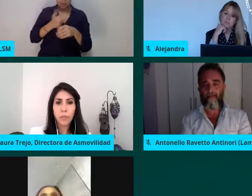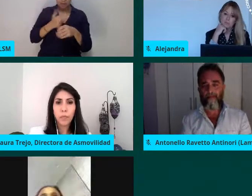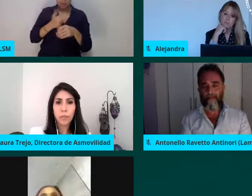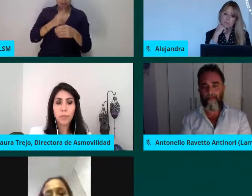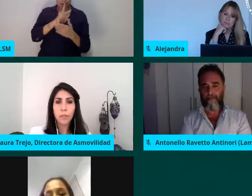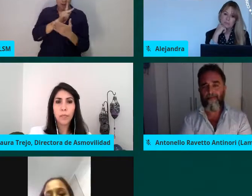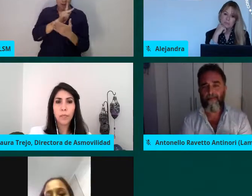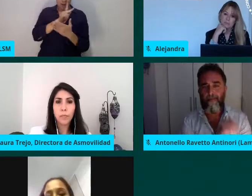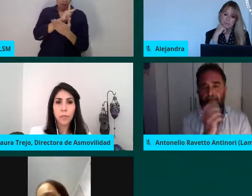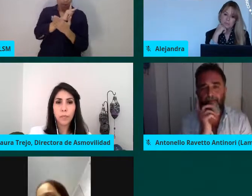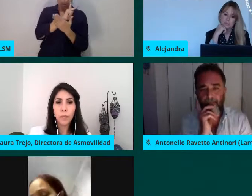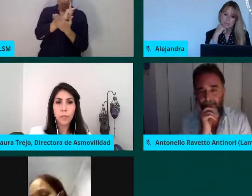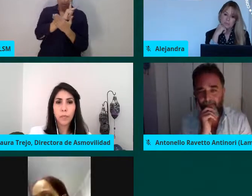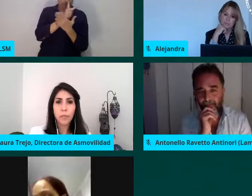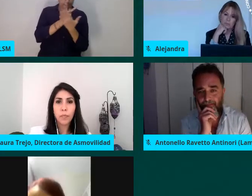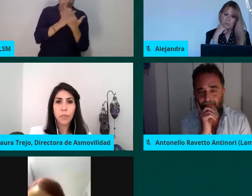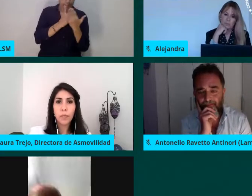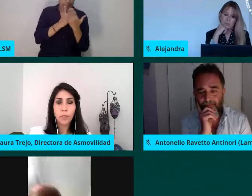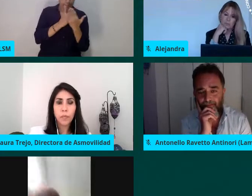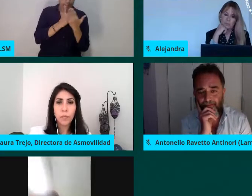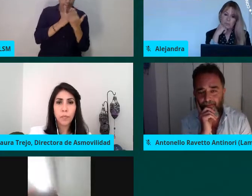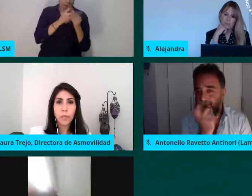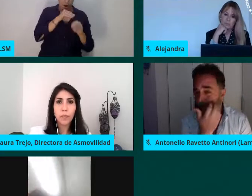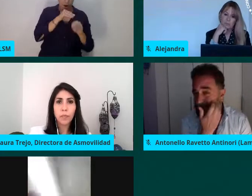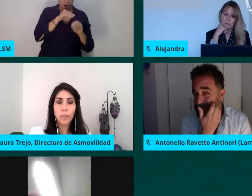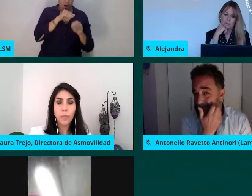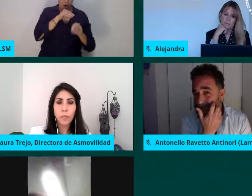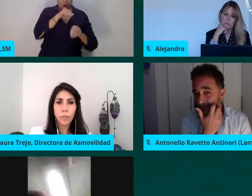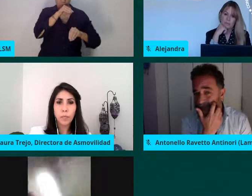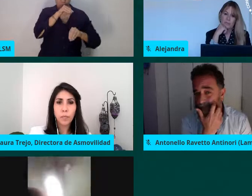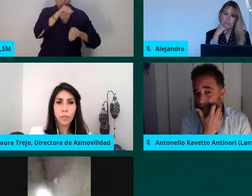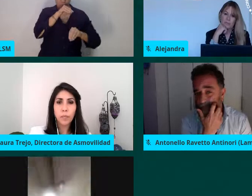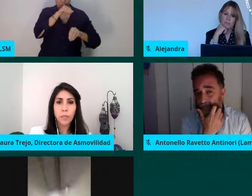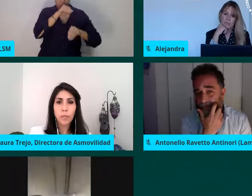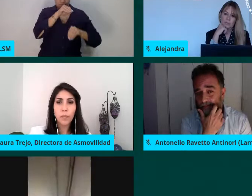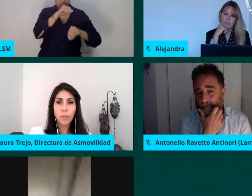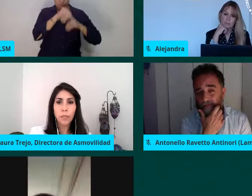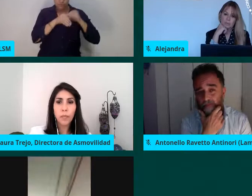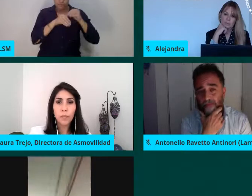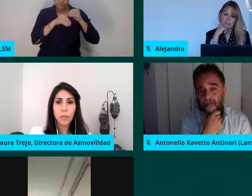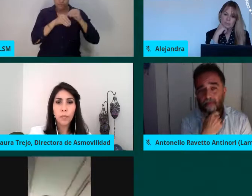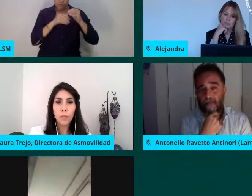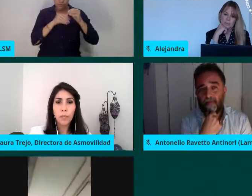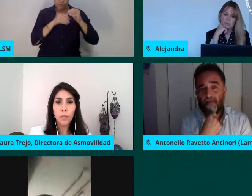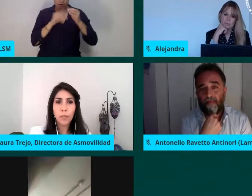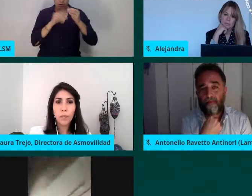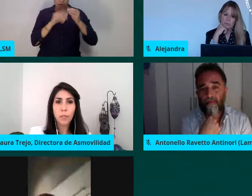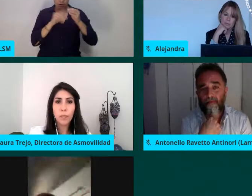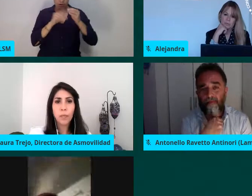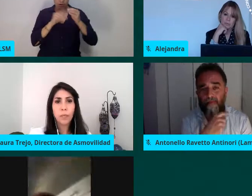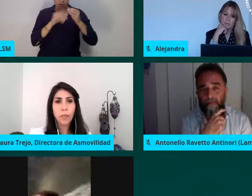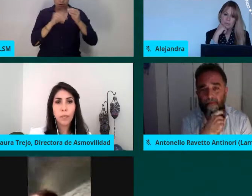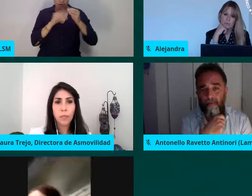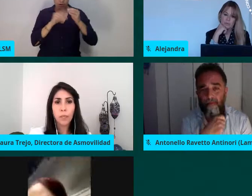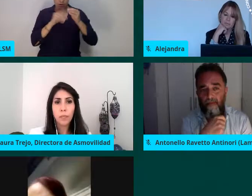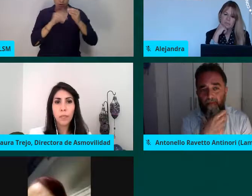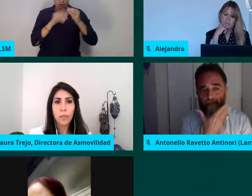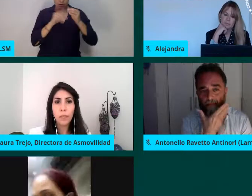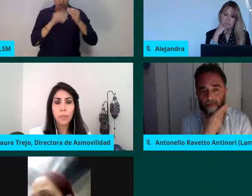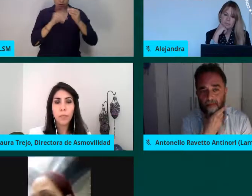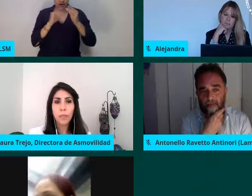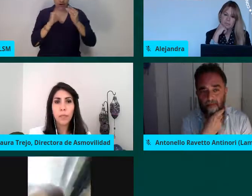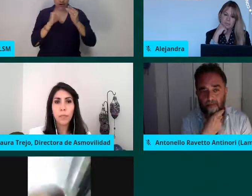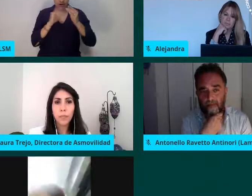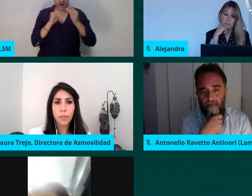y también fue secretaria de Planeamiento y Modernización del Gobierno de la Provincia de Córdoba entre 2017